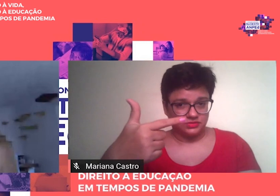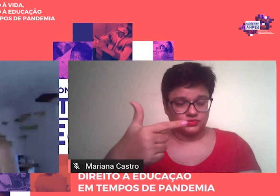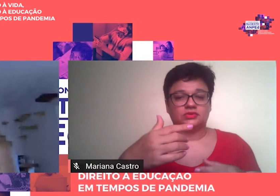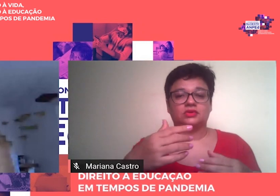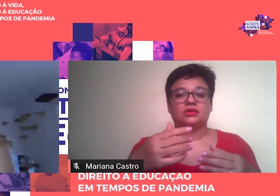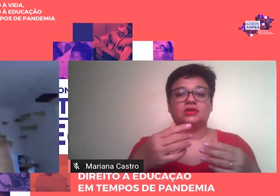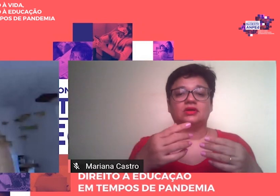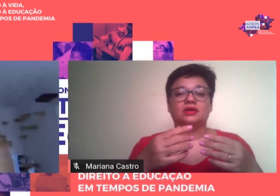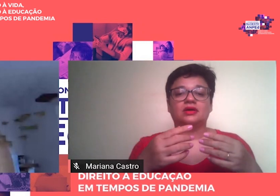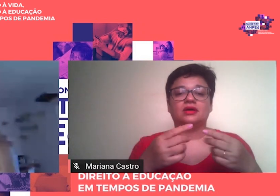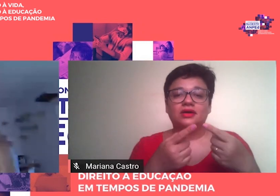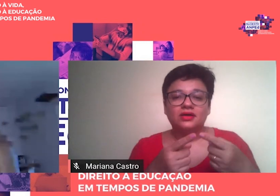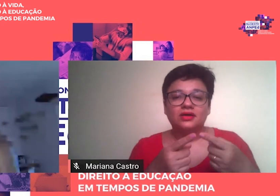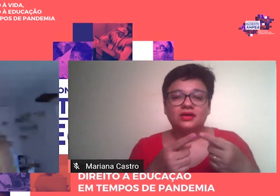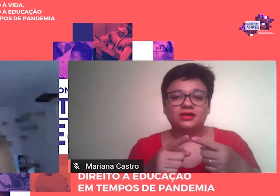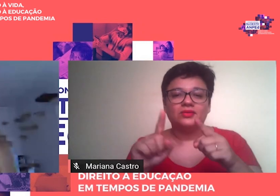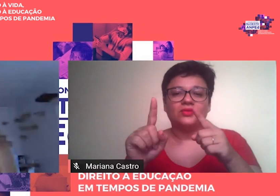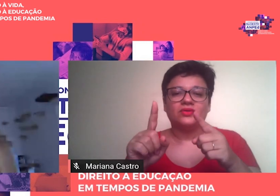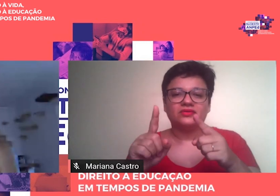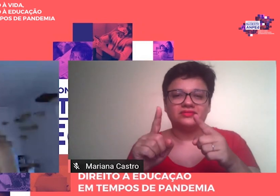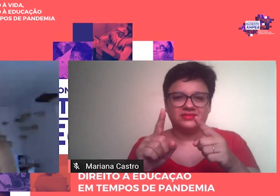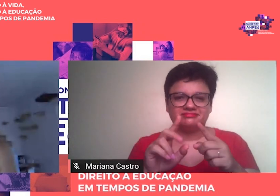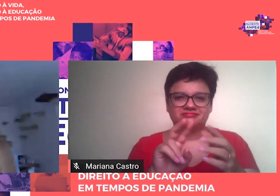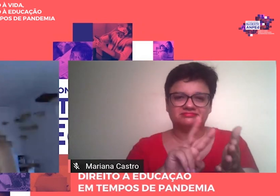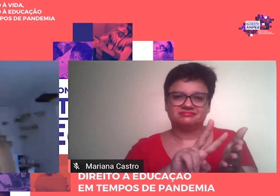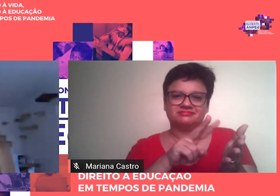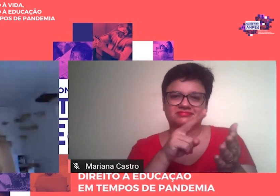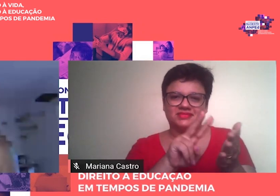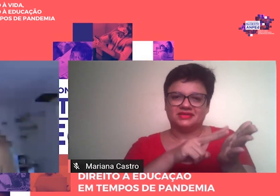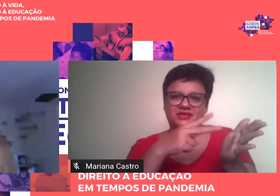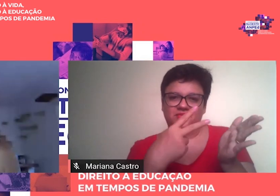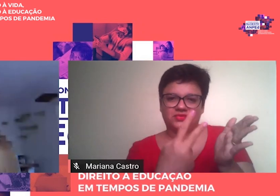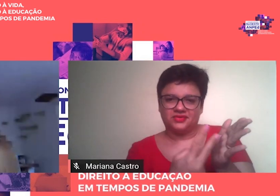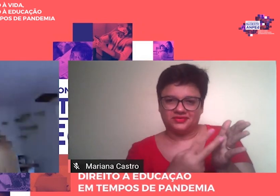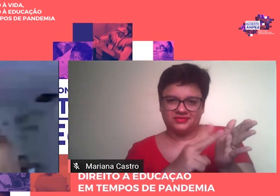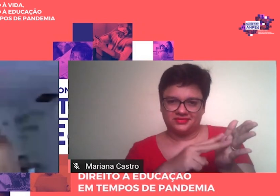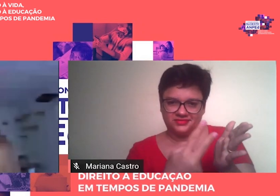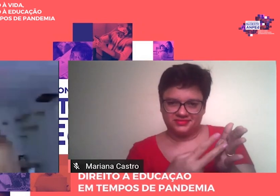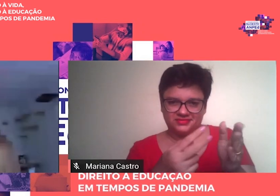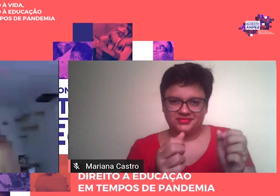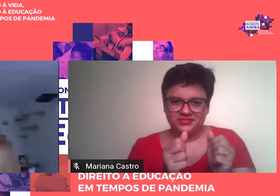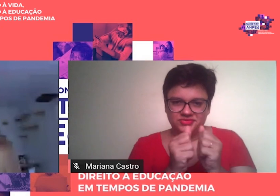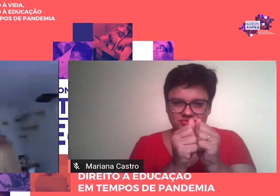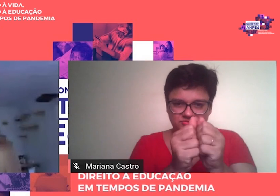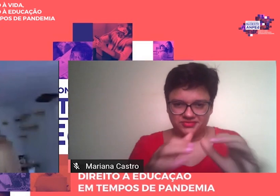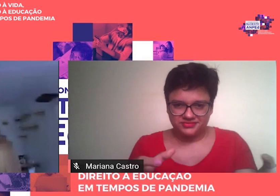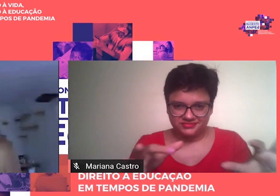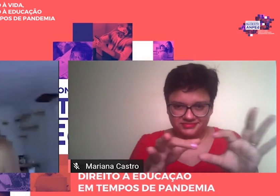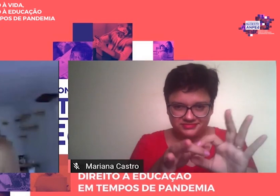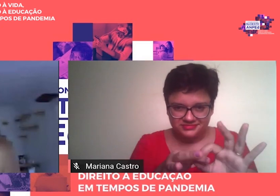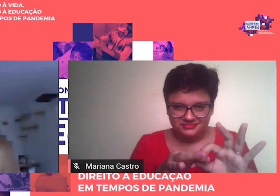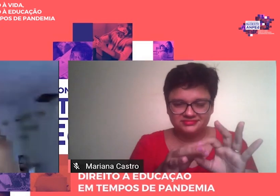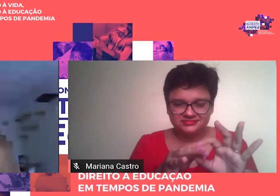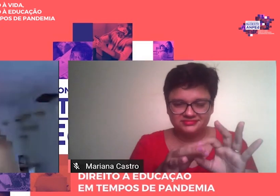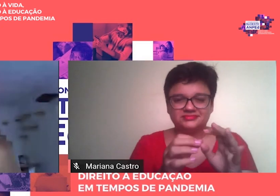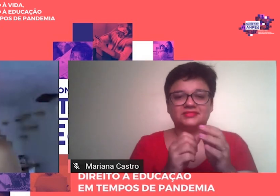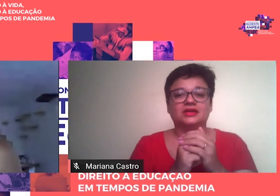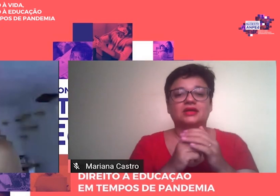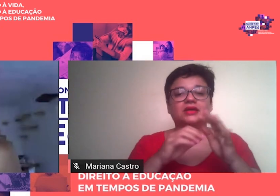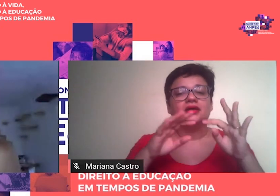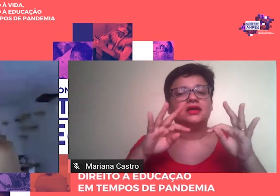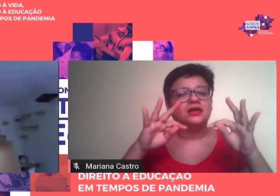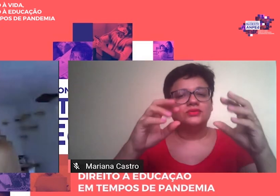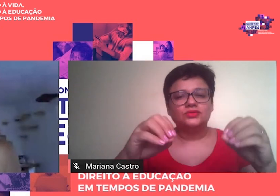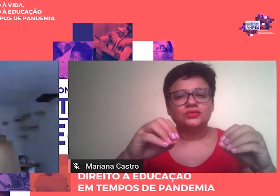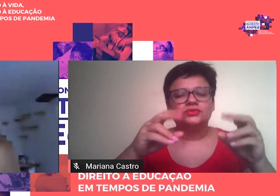mencionar na sua fala, o professor Luiz Antônio Cunha. Na sequência, ele explica que toda a prática